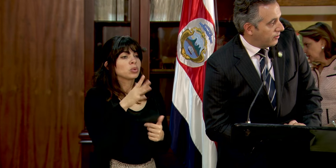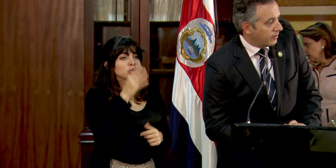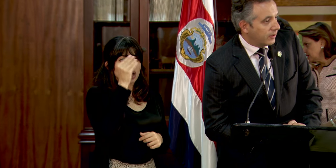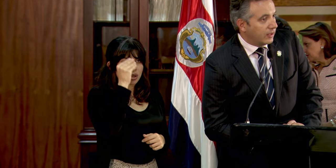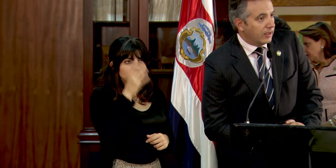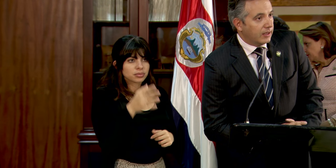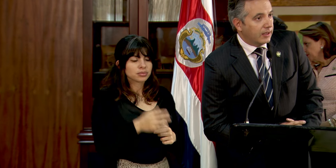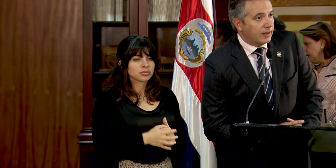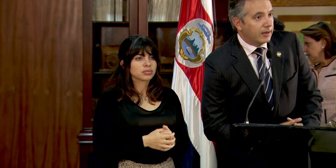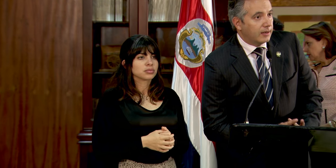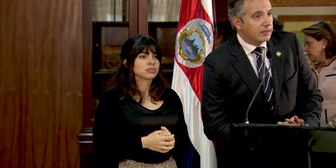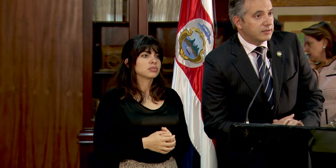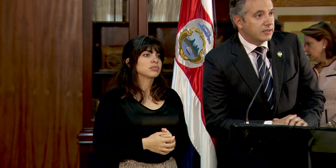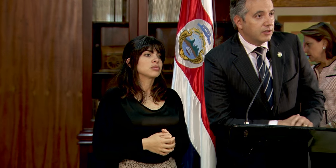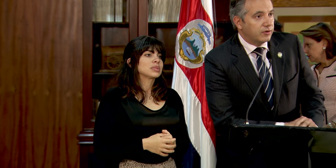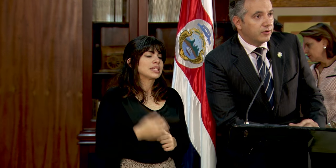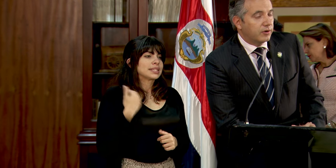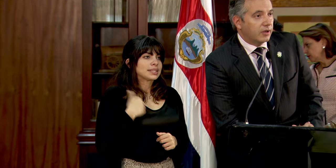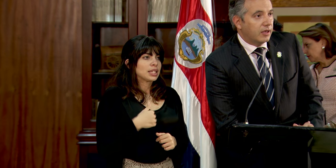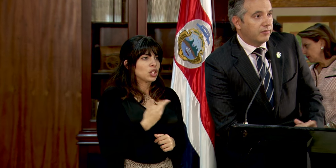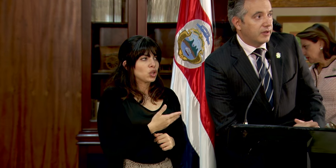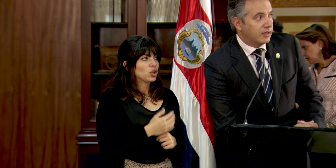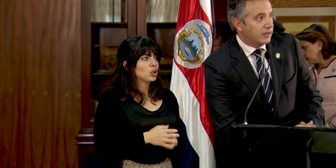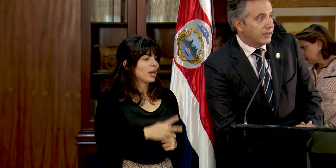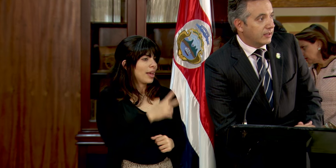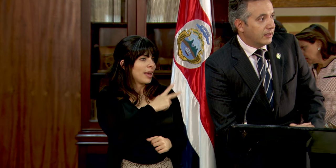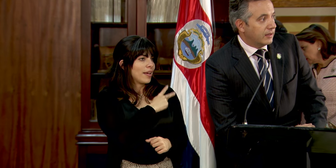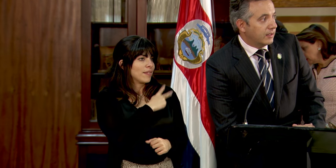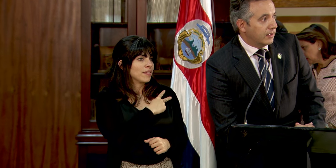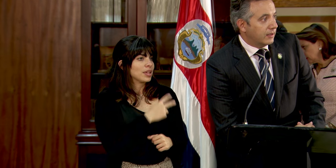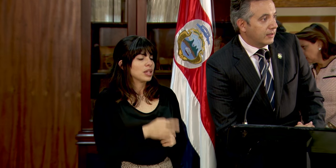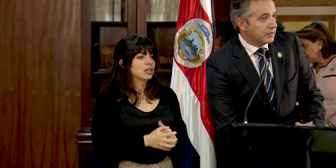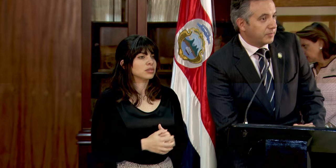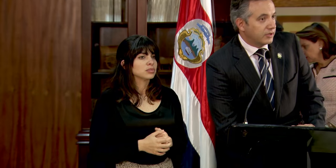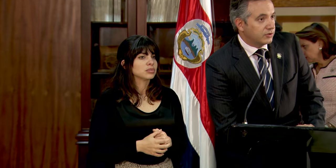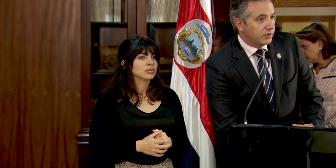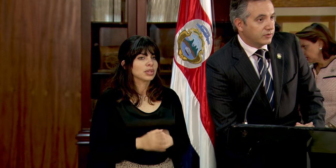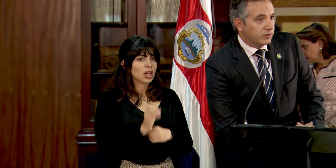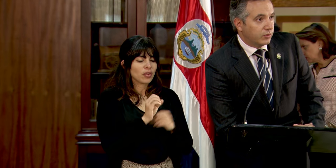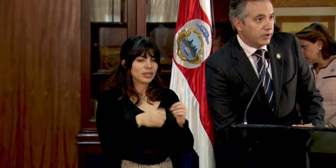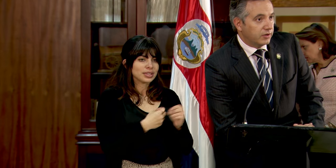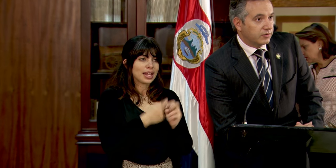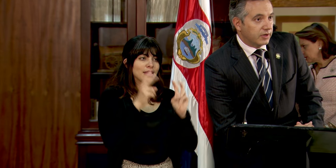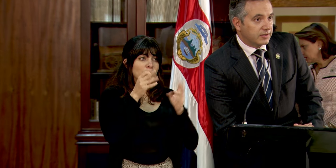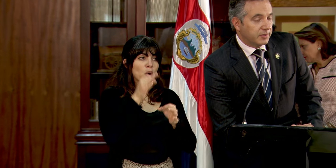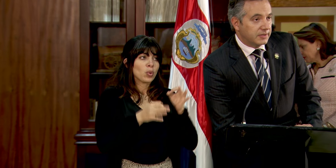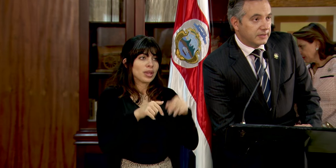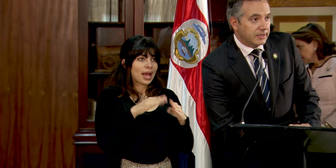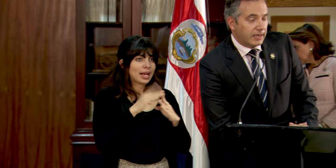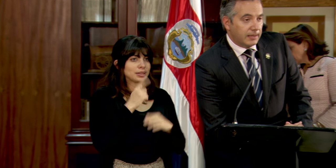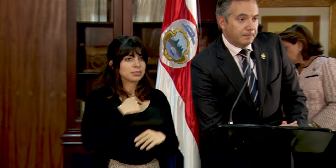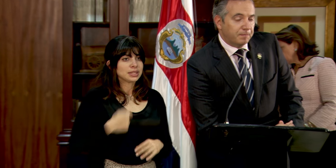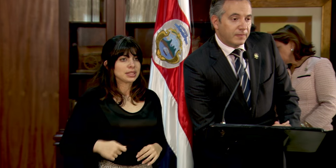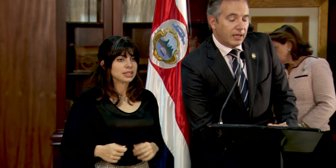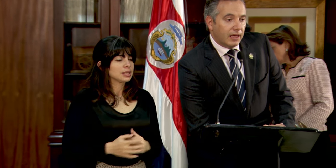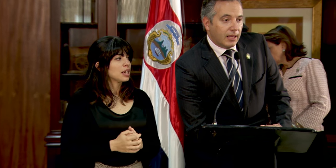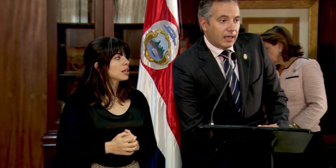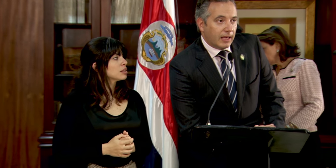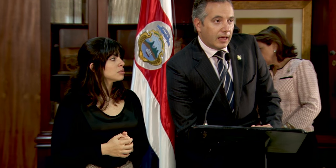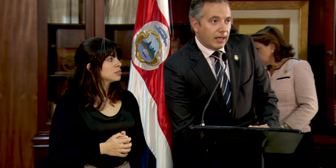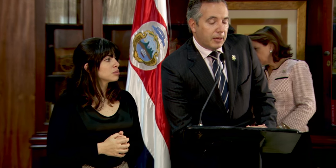señalado el señor jefe del despacho de asuntos jurídicos de Casa Presidencial,